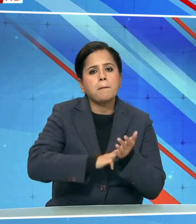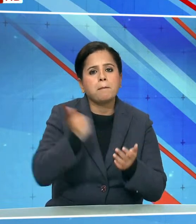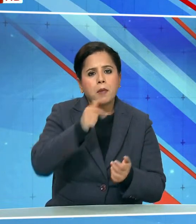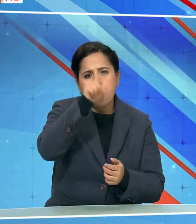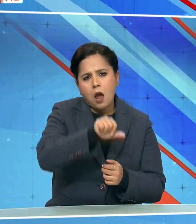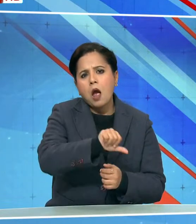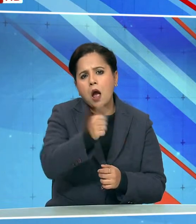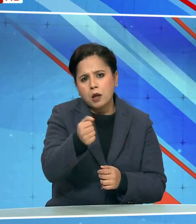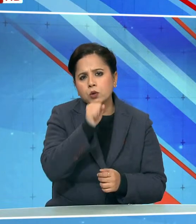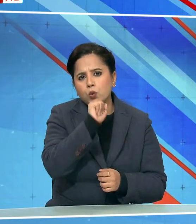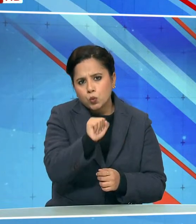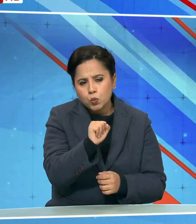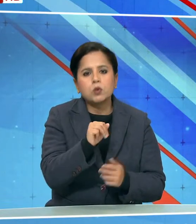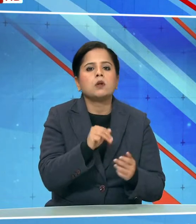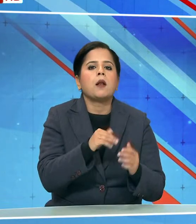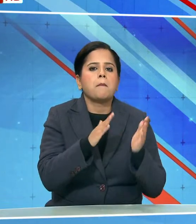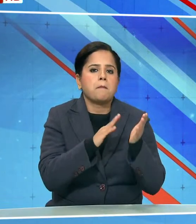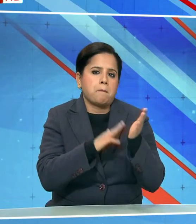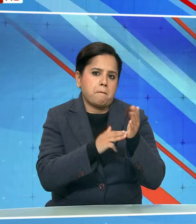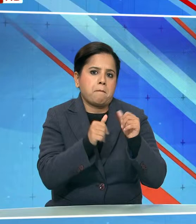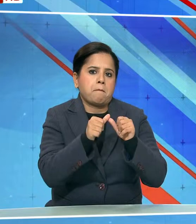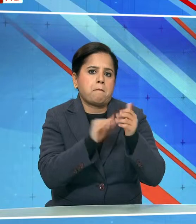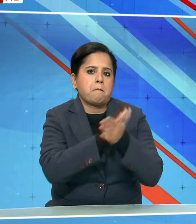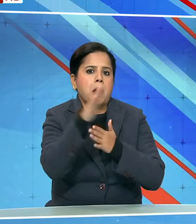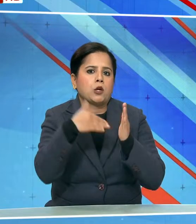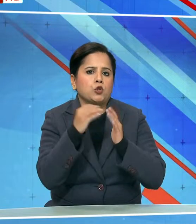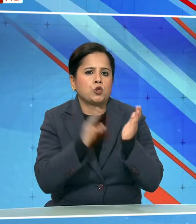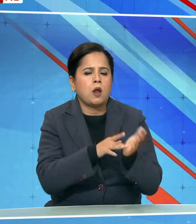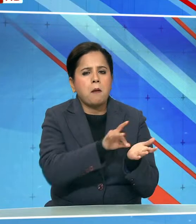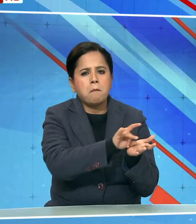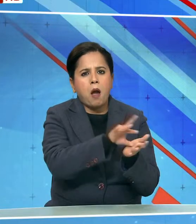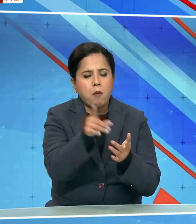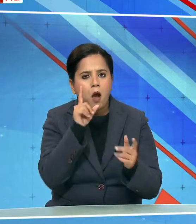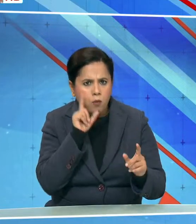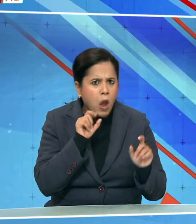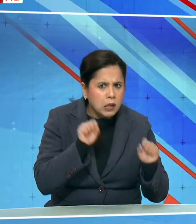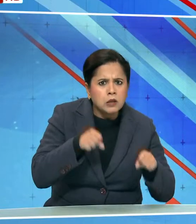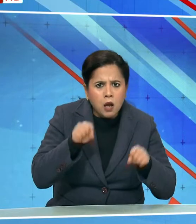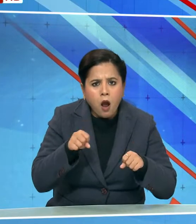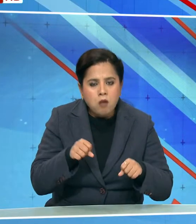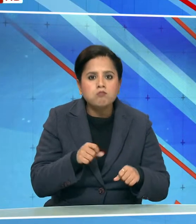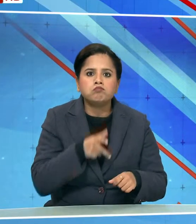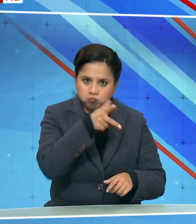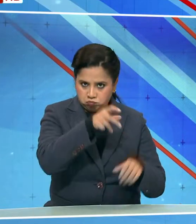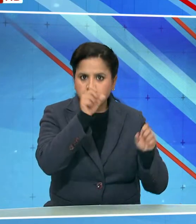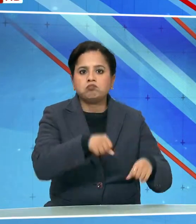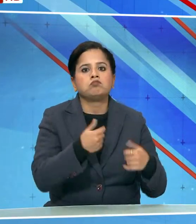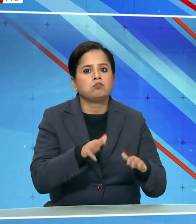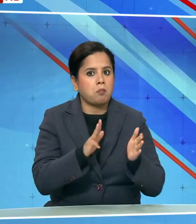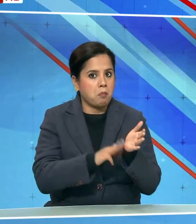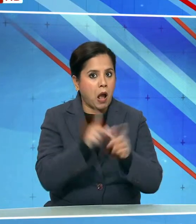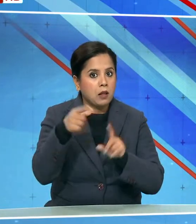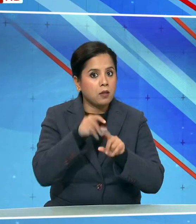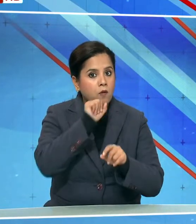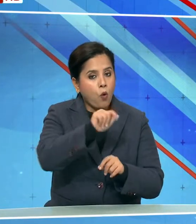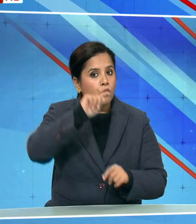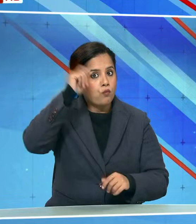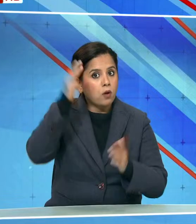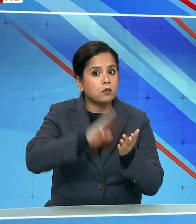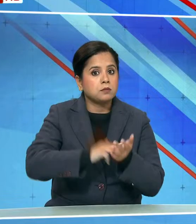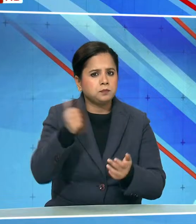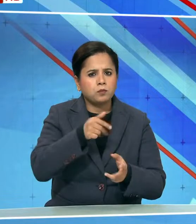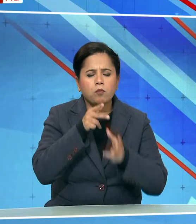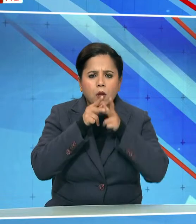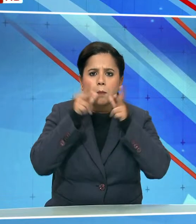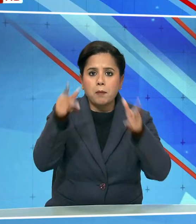मंत्री महजूम माजिद के निलंबन की पुष्टी की है माल्दीव के विदेश मंत्राले ने अपने